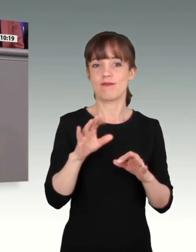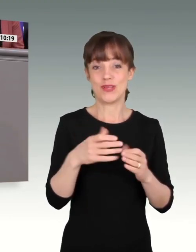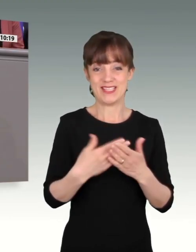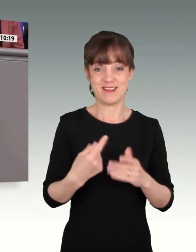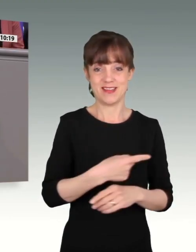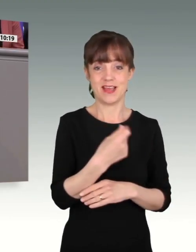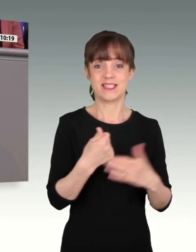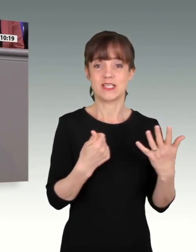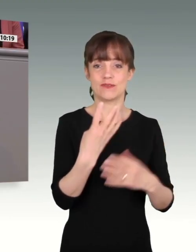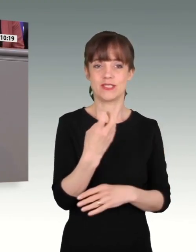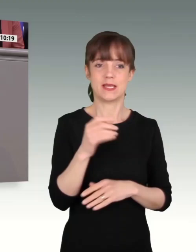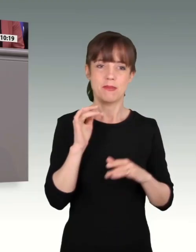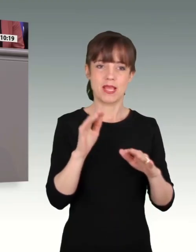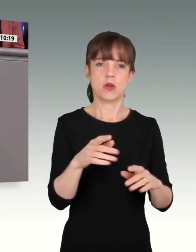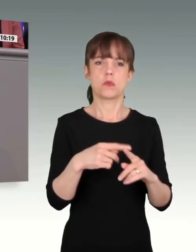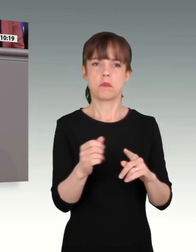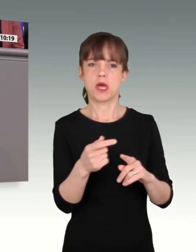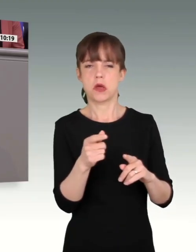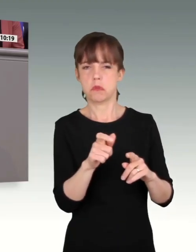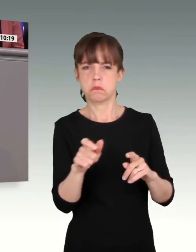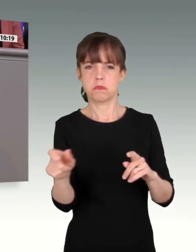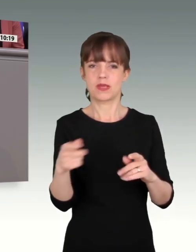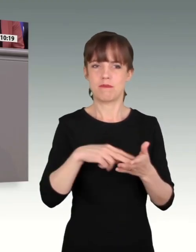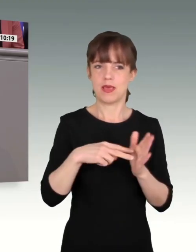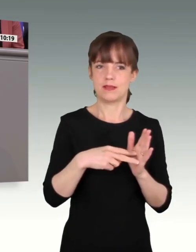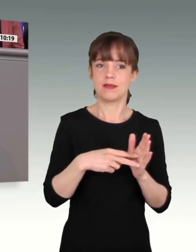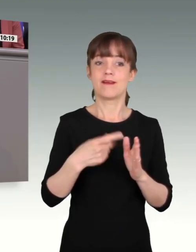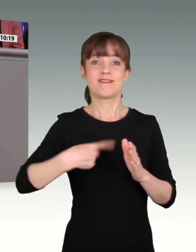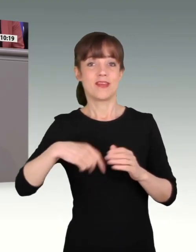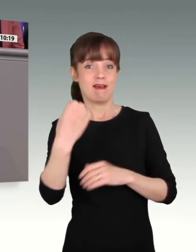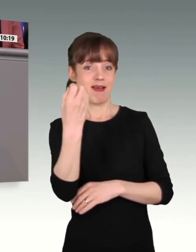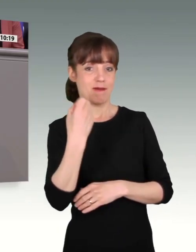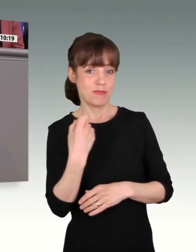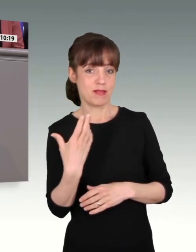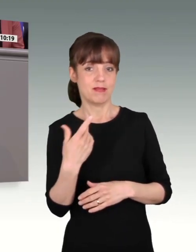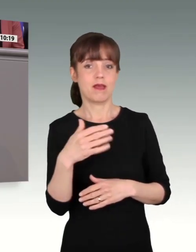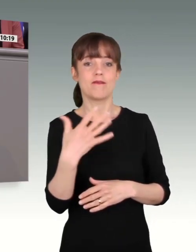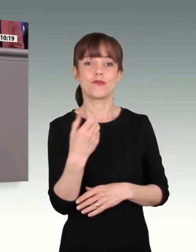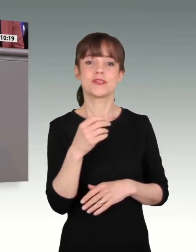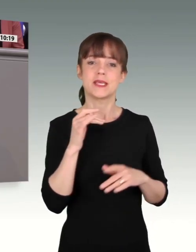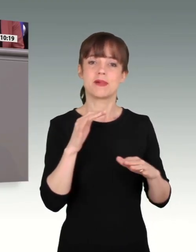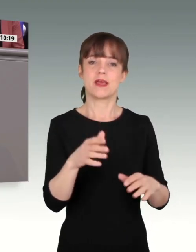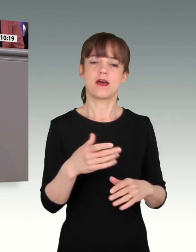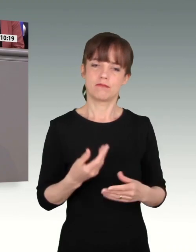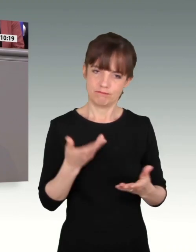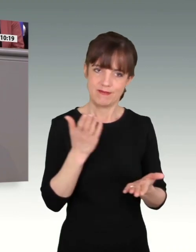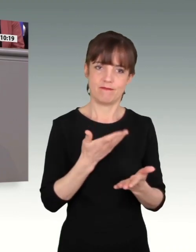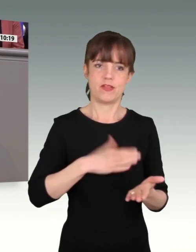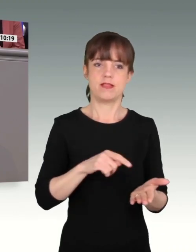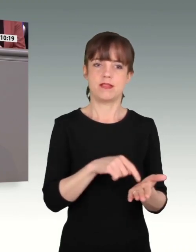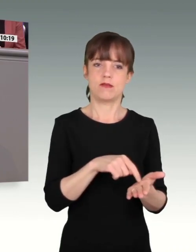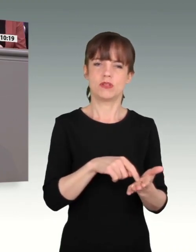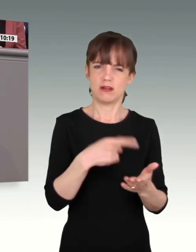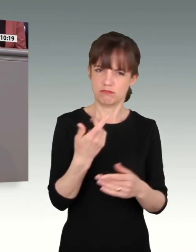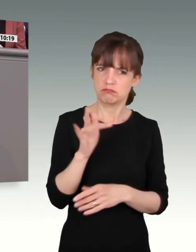Sondervermögen. Und da stehen Sie ja auch nicht. Da wissen Sie ja auch nicht, was Sie wollen. Also der Fraktionsvorsitzende Merz hat angekündigt, 75 Stimmen will er uns gönnen